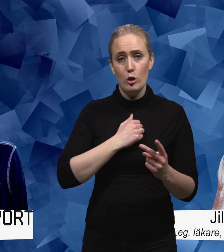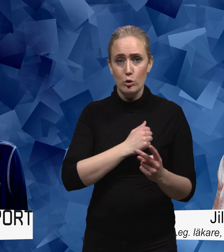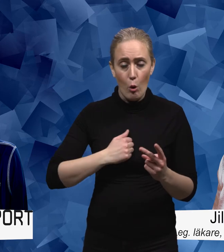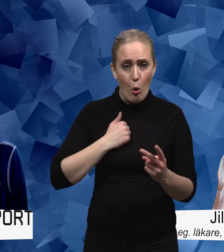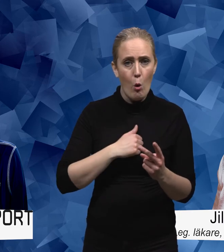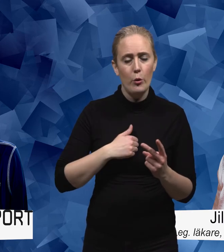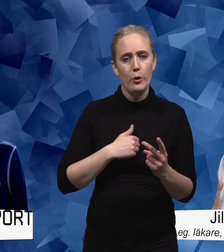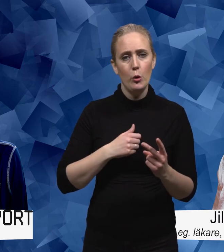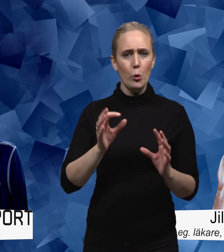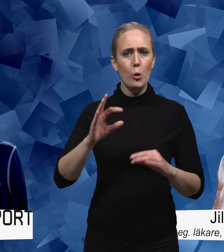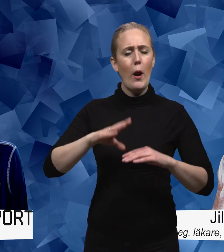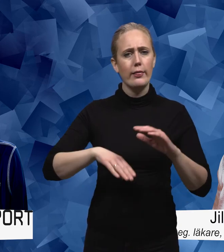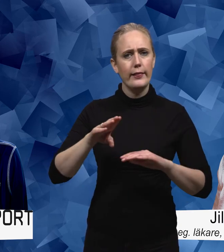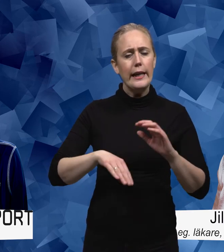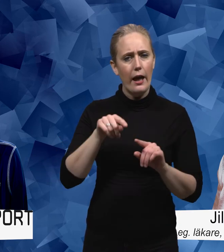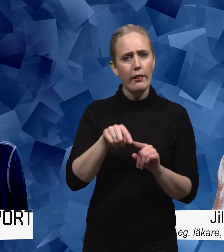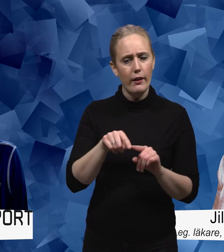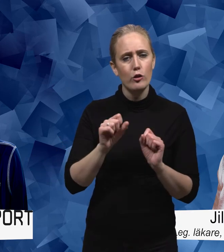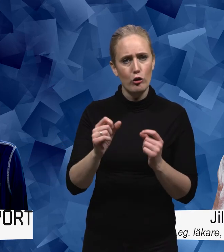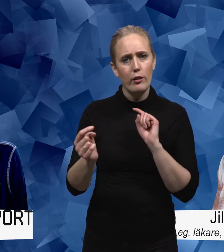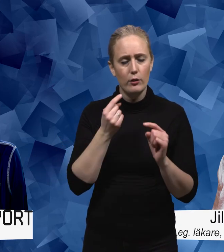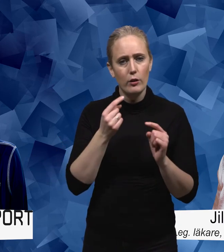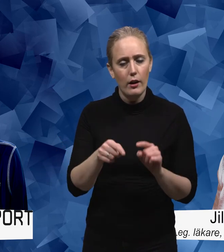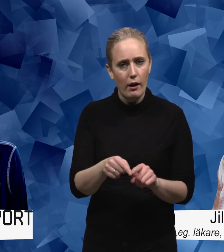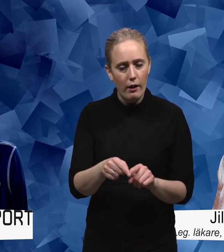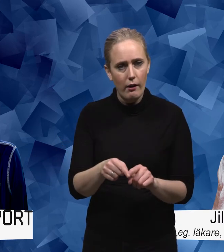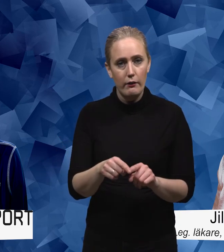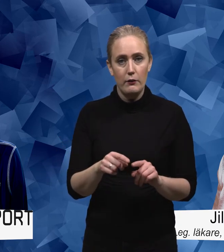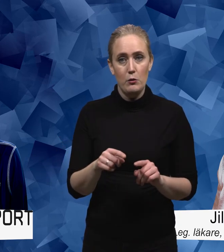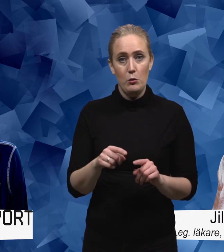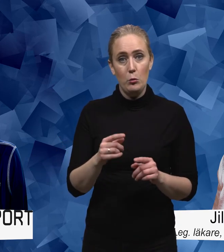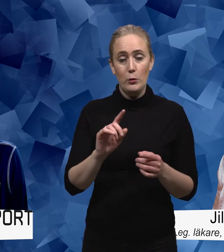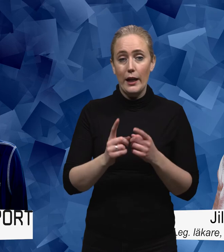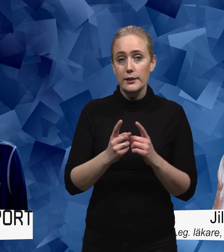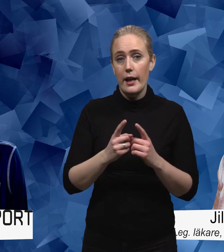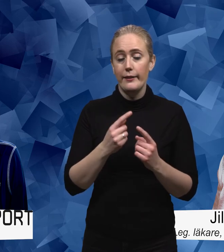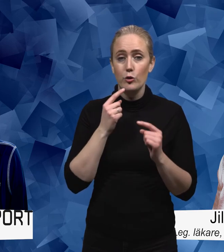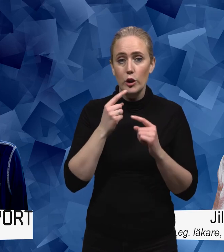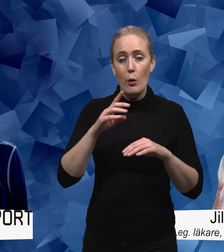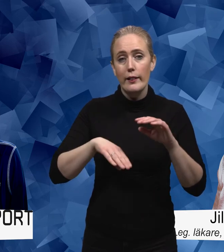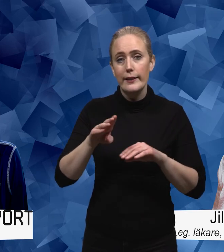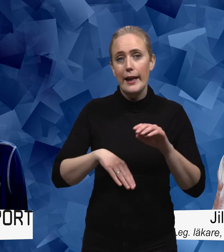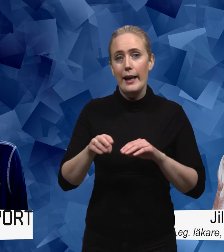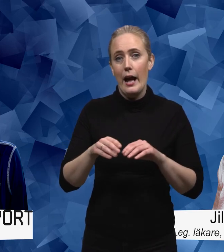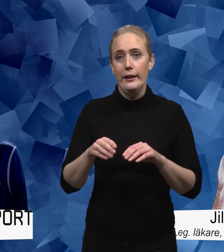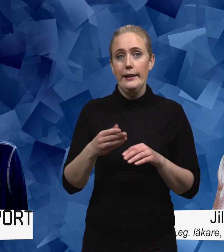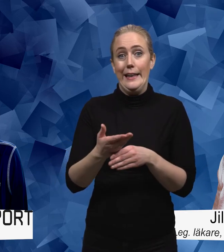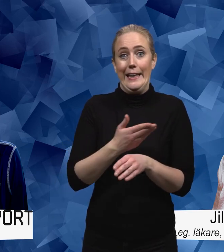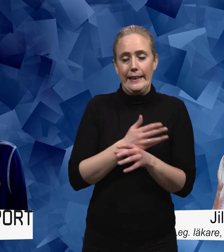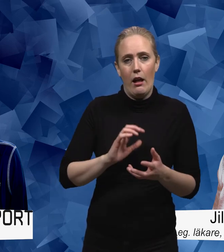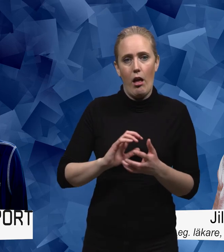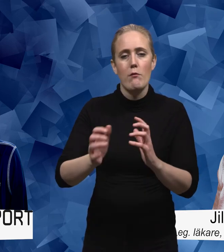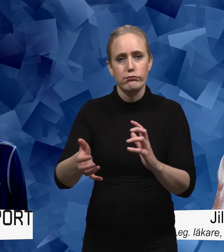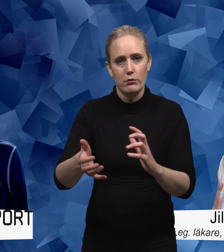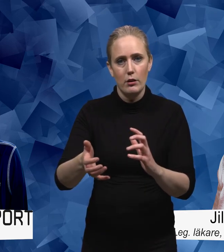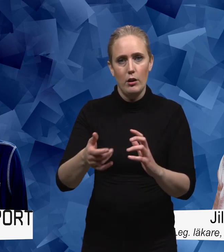för att hantera det och innan det blir så stort att man kanske behöver gå till skolsköterskan eller skolläkare eller skolhälsovården